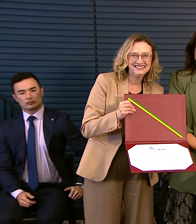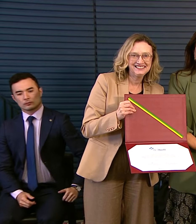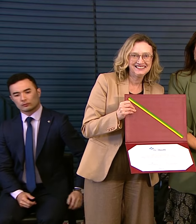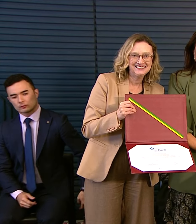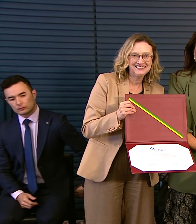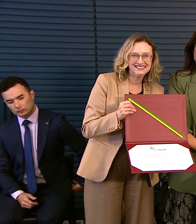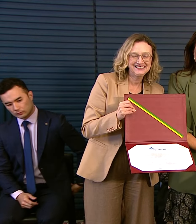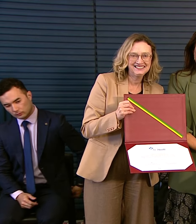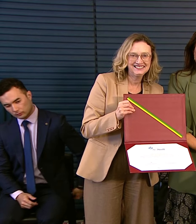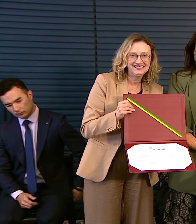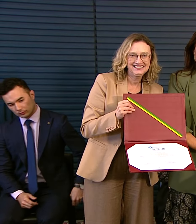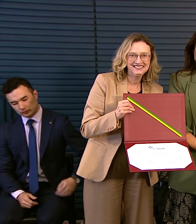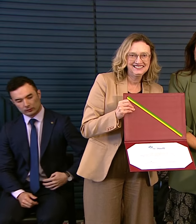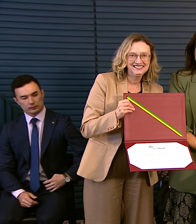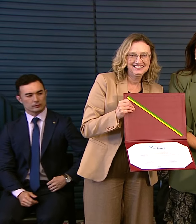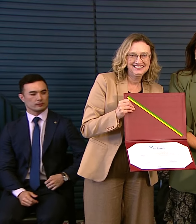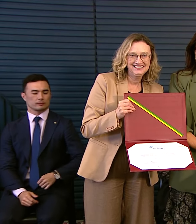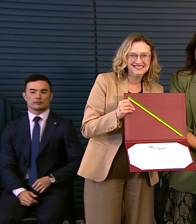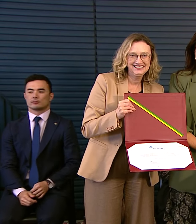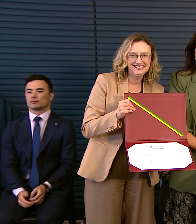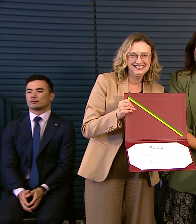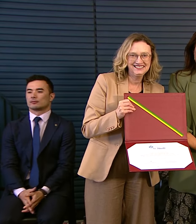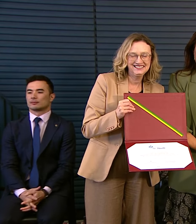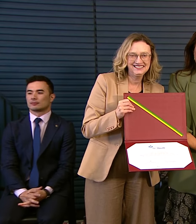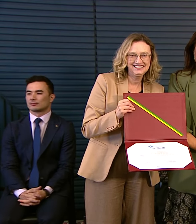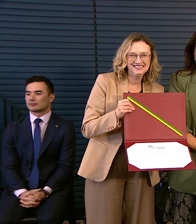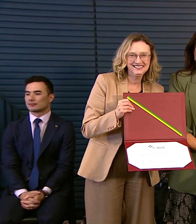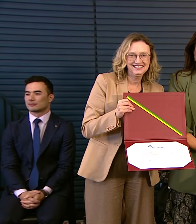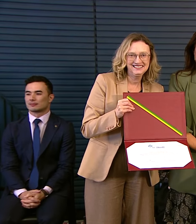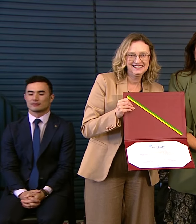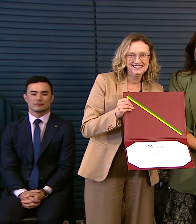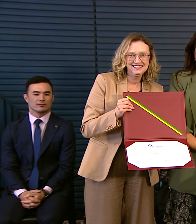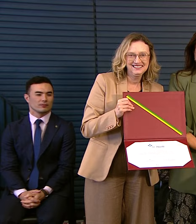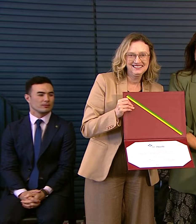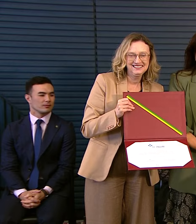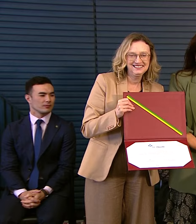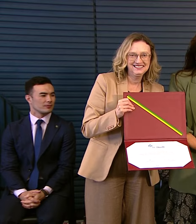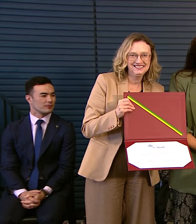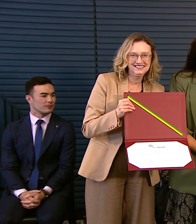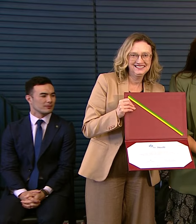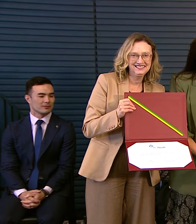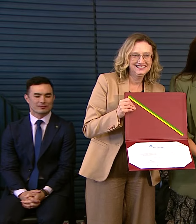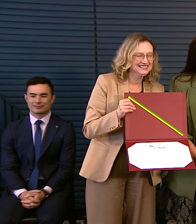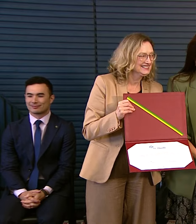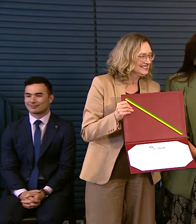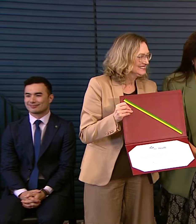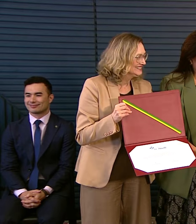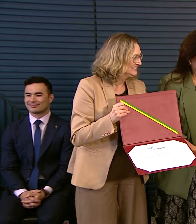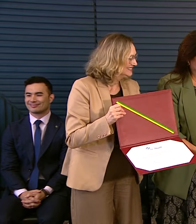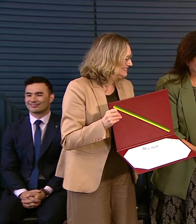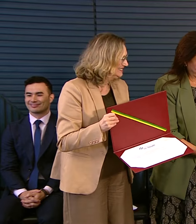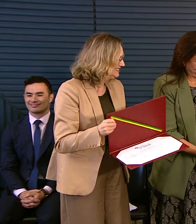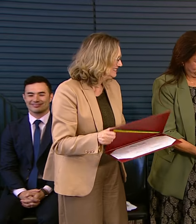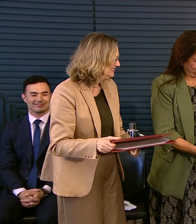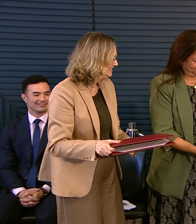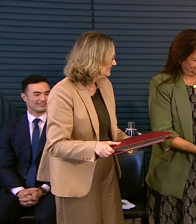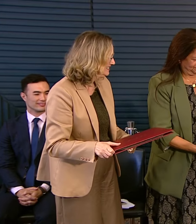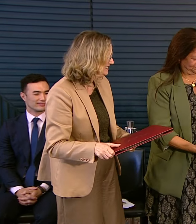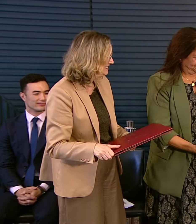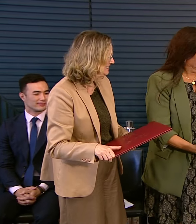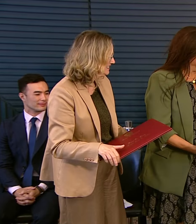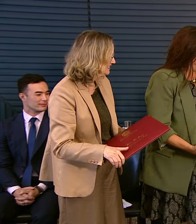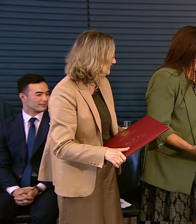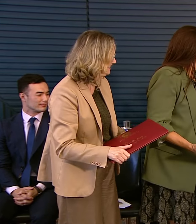participa Do projeto Analgesia Peridural No trabalho de parto O intercâmbio Com o Ministério da França E do projeto